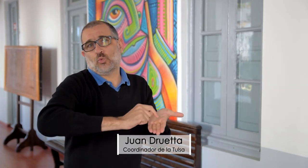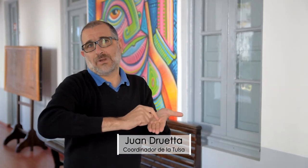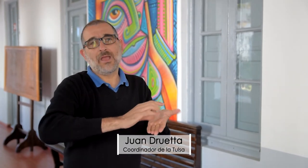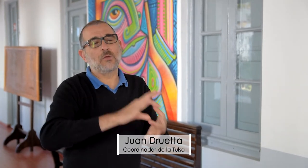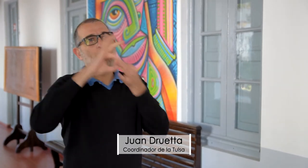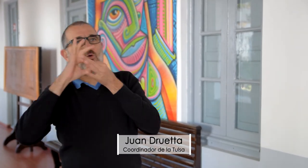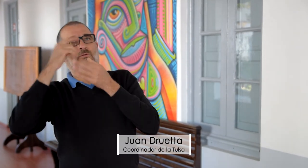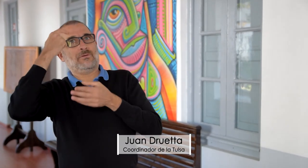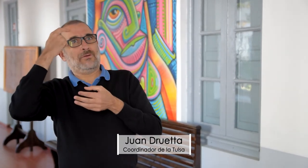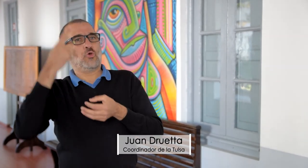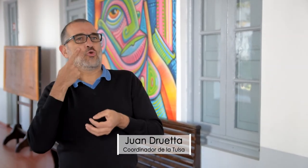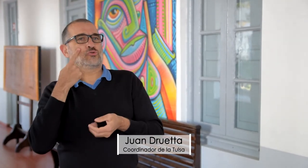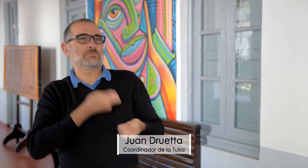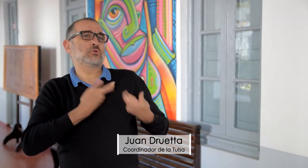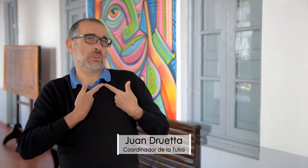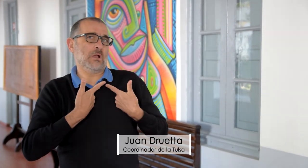conocimientos.